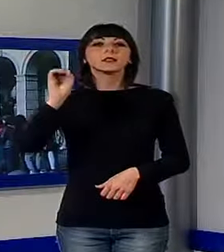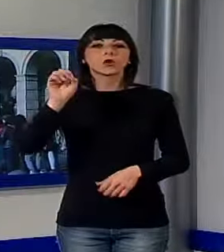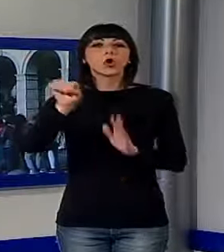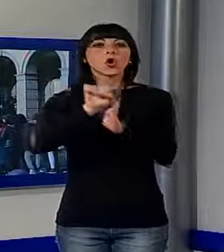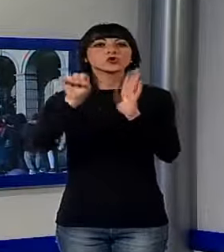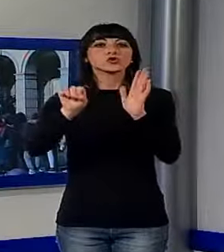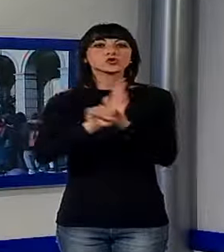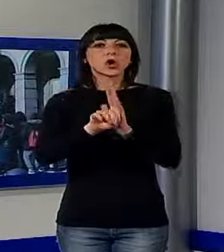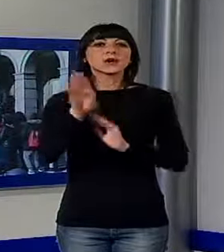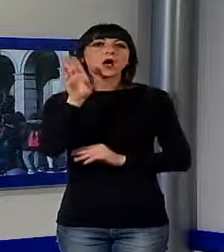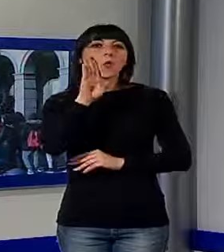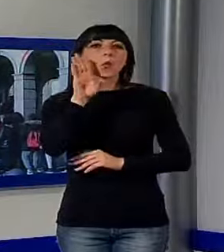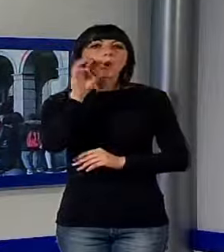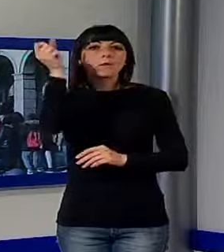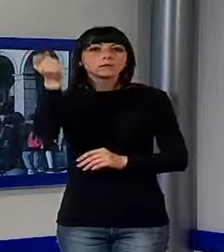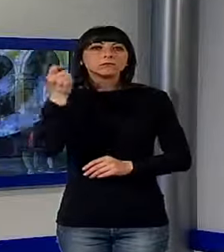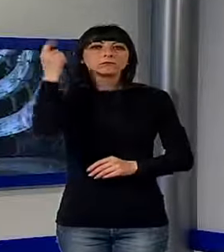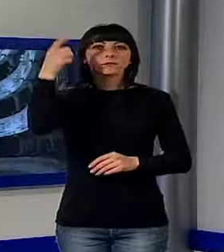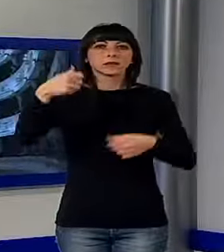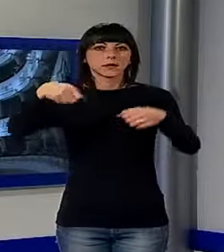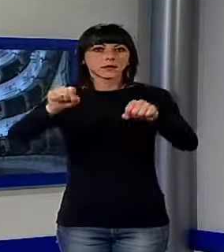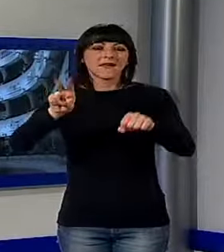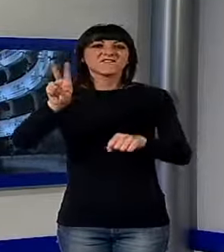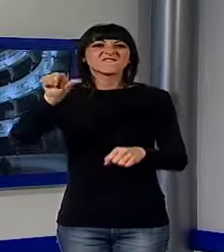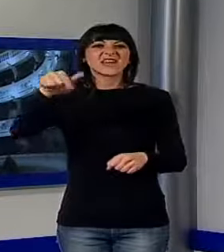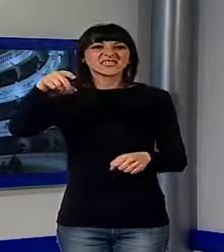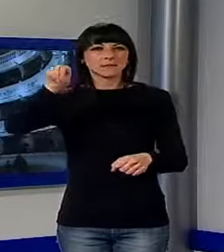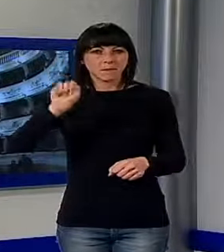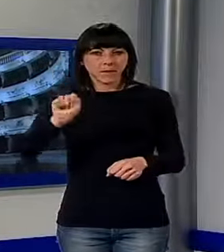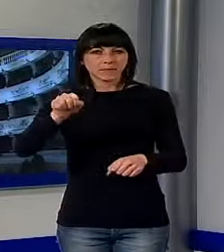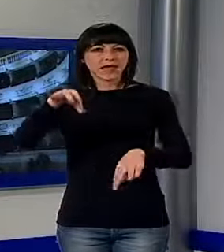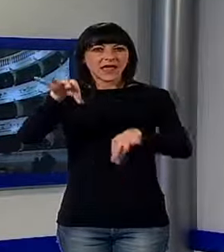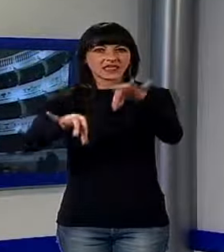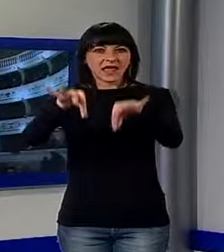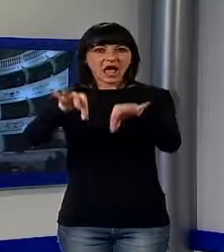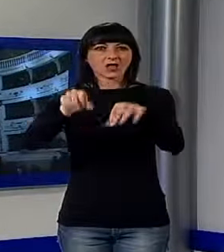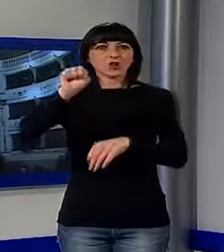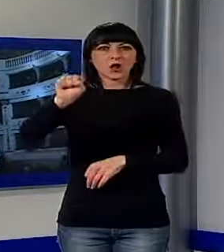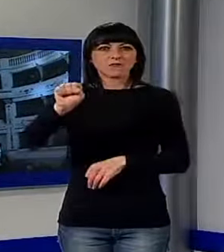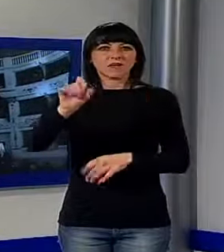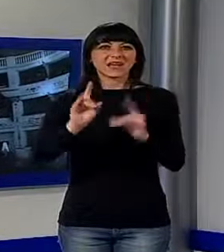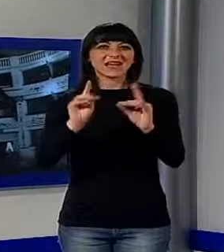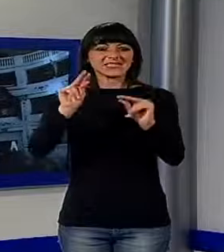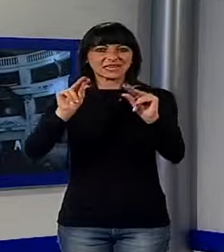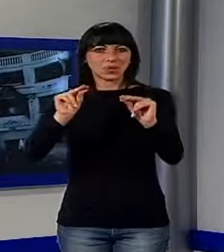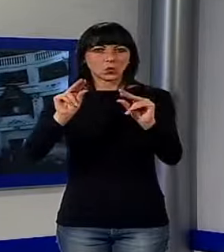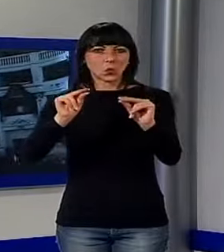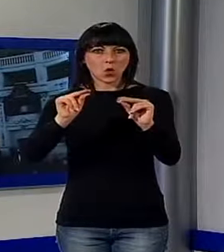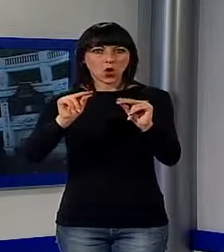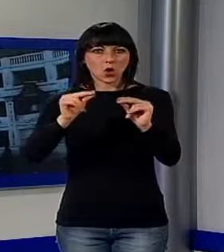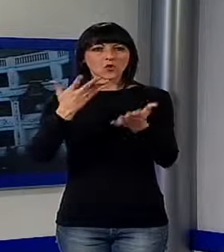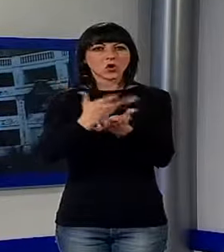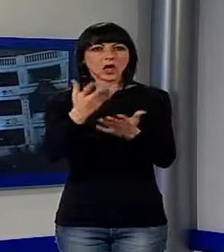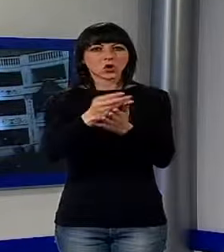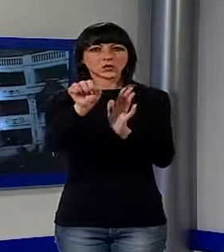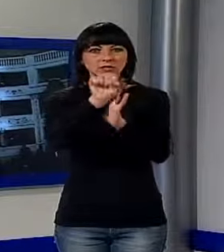spettacolo portato in scena al Teatro Alfieri di Castelnuovo da Renato Raimo, dedicato alla storia di Corradino da Scagno. Un